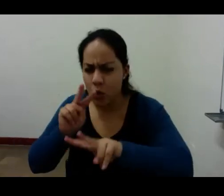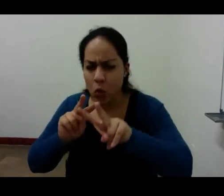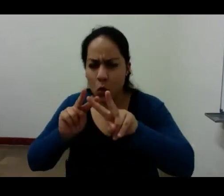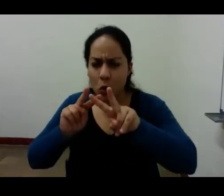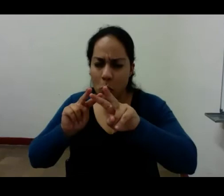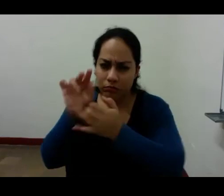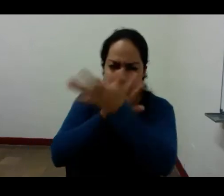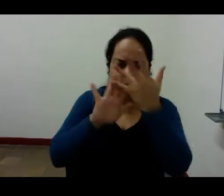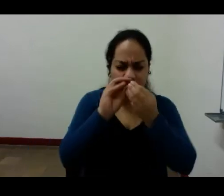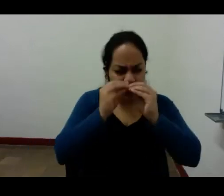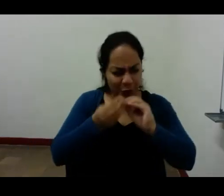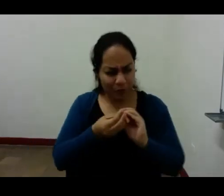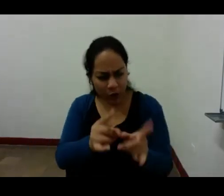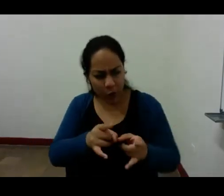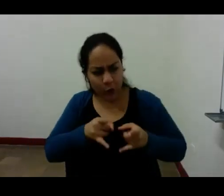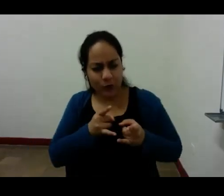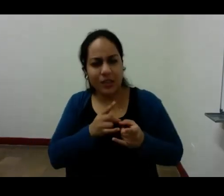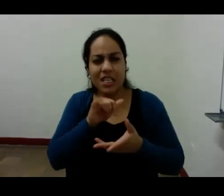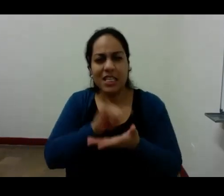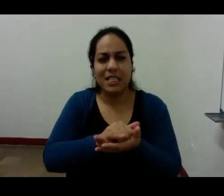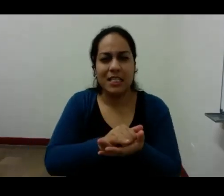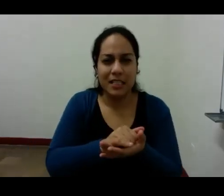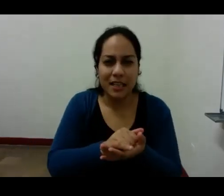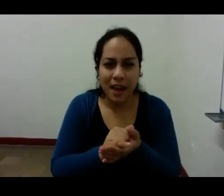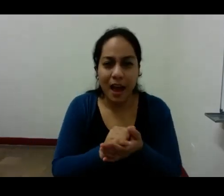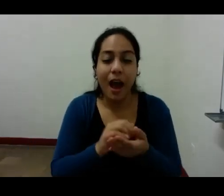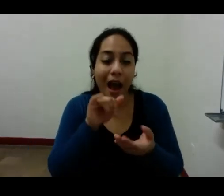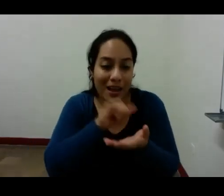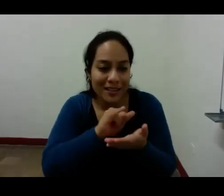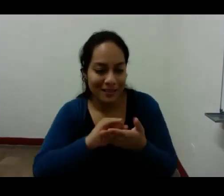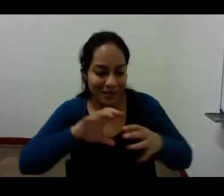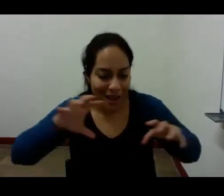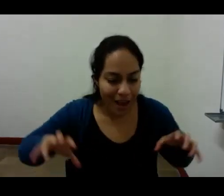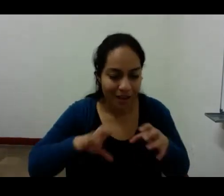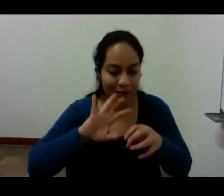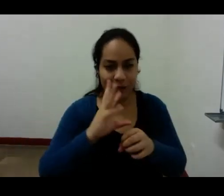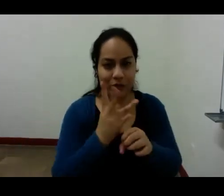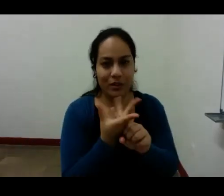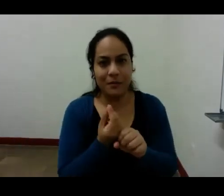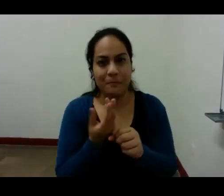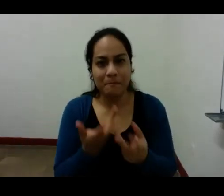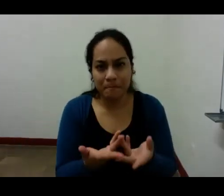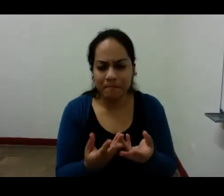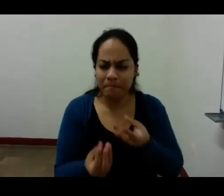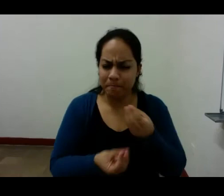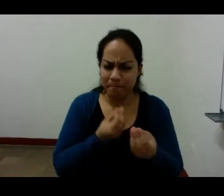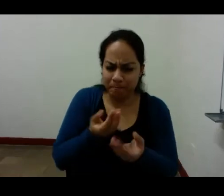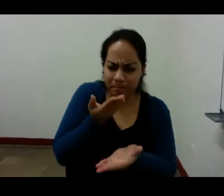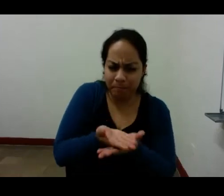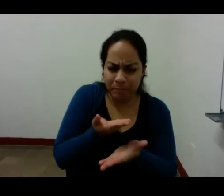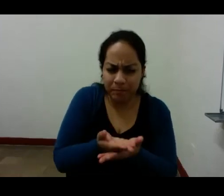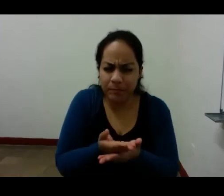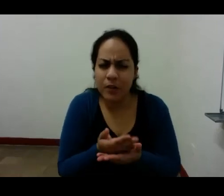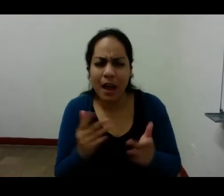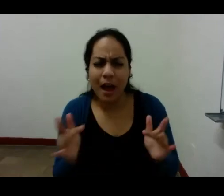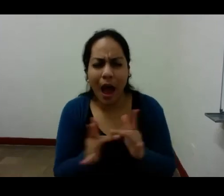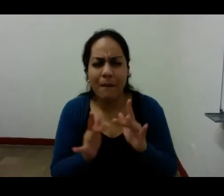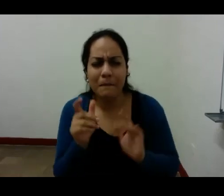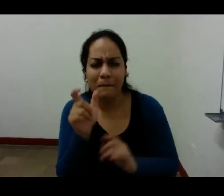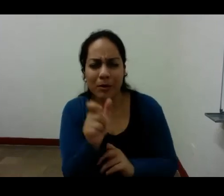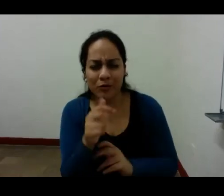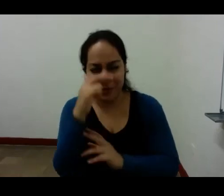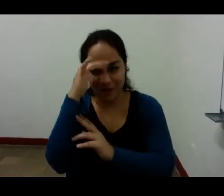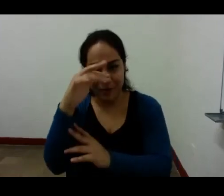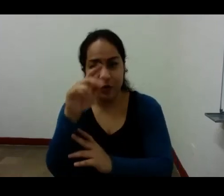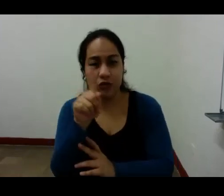artificial o sea artístico hace una apuesta de sol un fenómeno